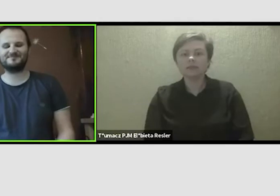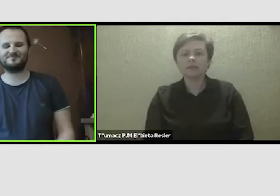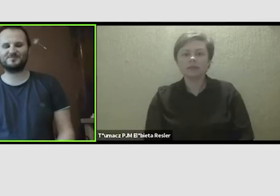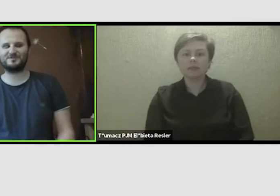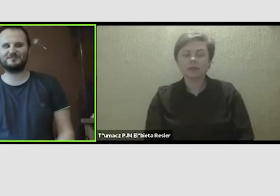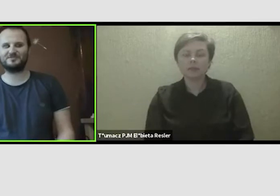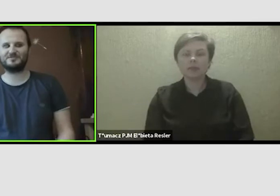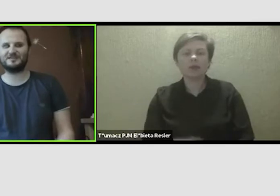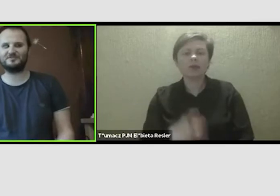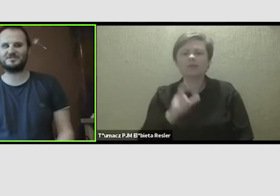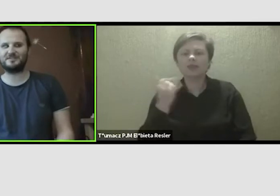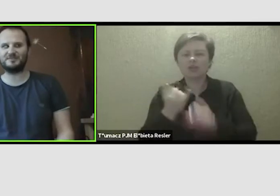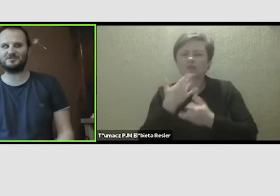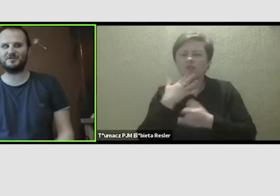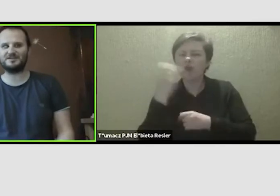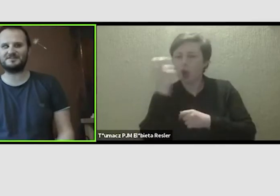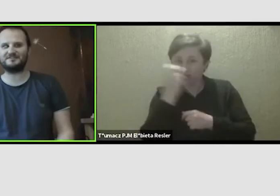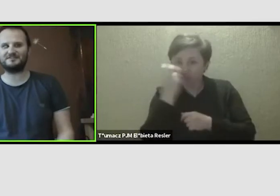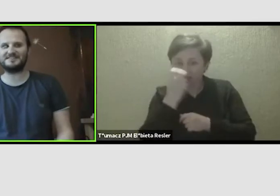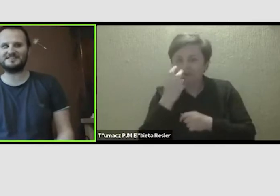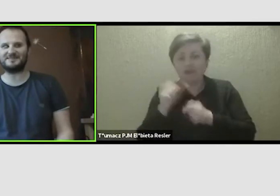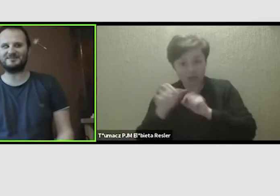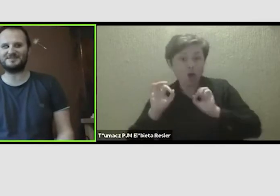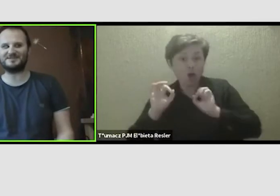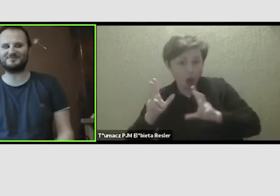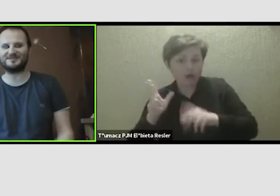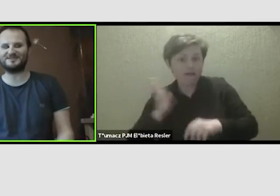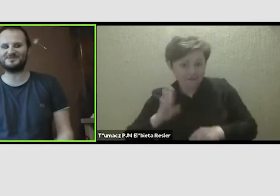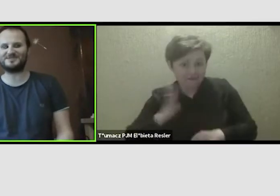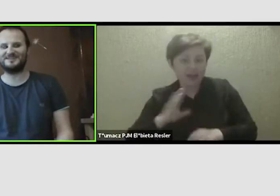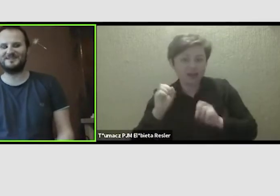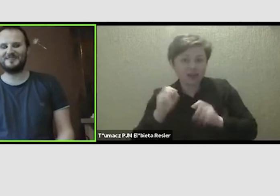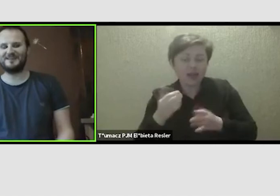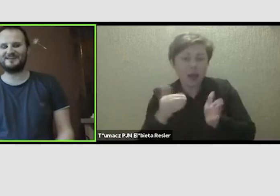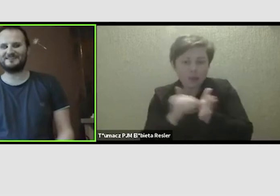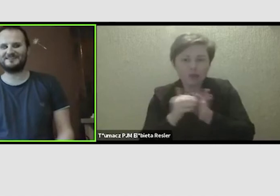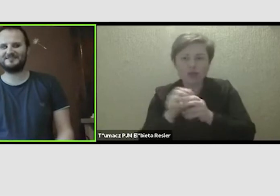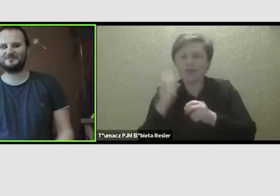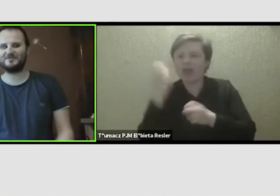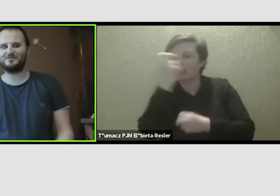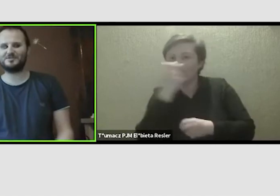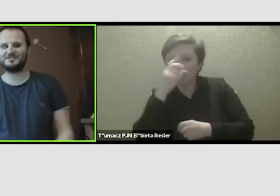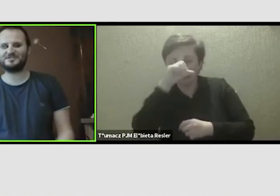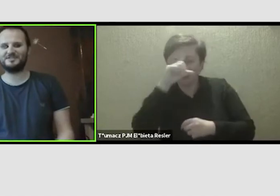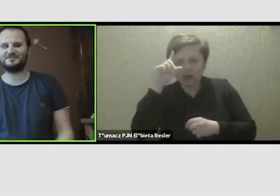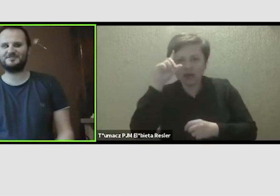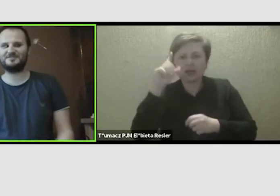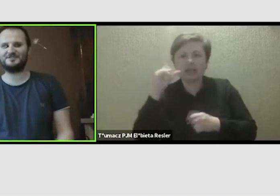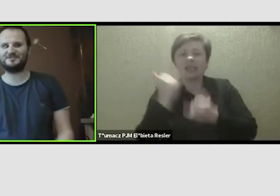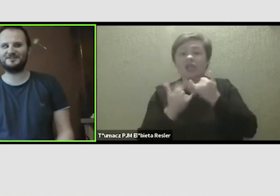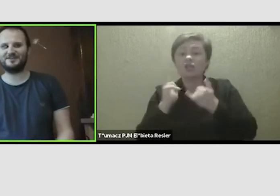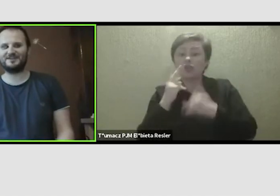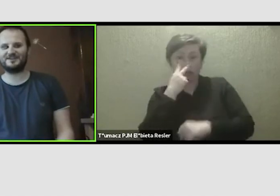I co do ciekawości, ciekawość jest jak najbardziej okej, jest nawet wskazana powiedziałbym, dlatego że siłą rzeczy, jeżeli ktoś